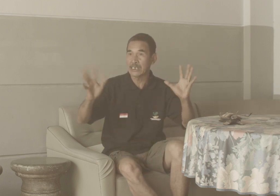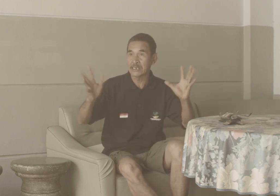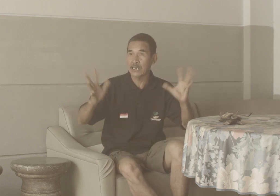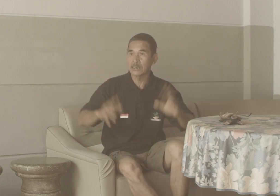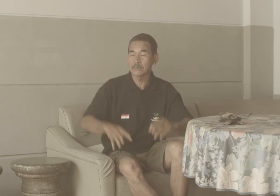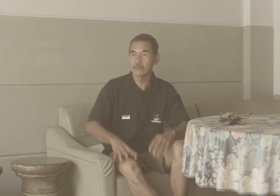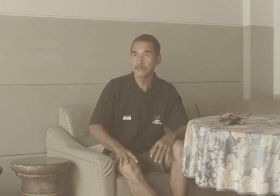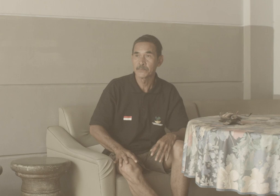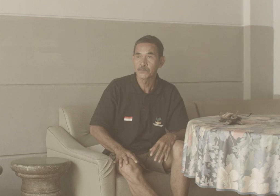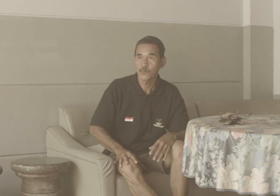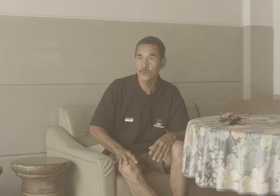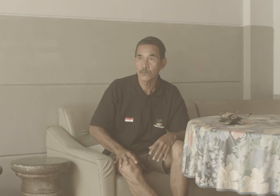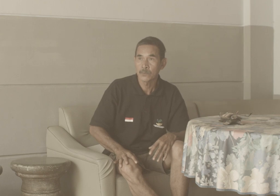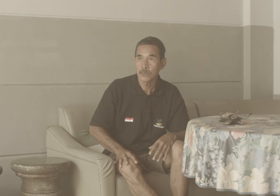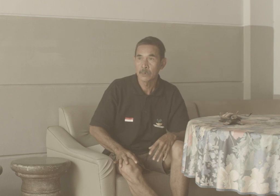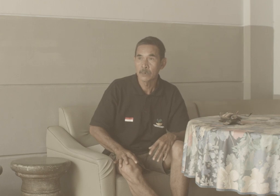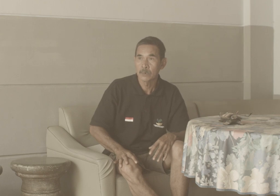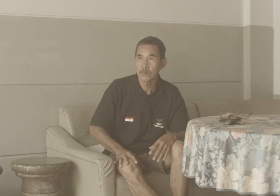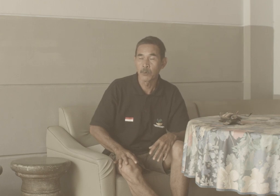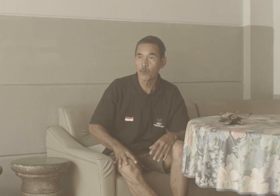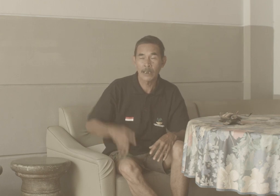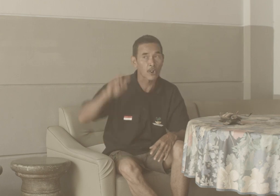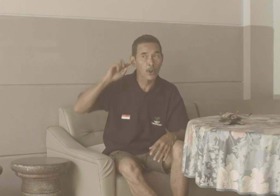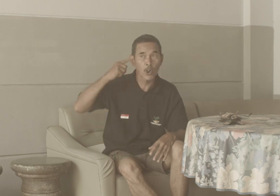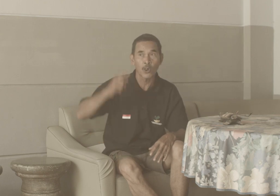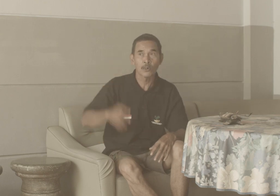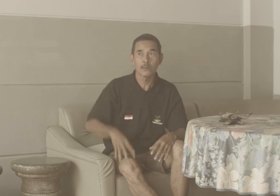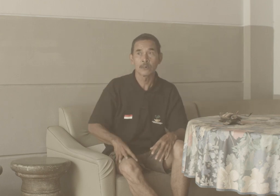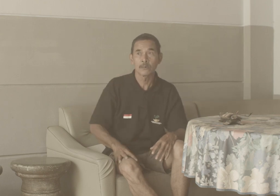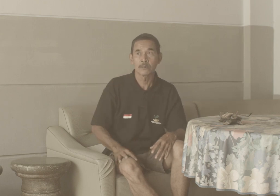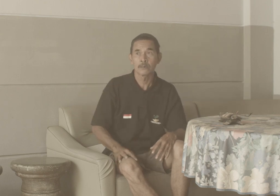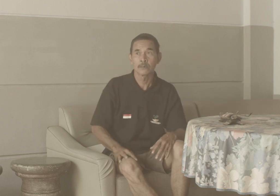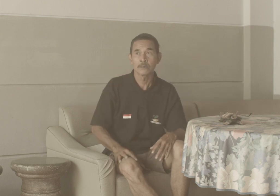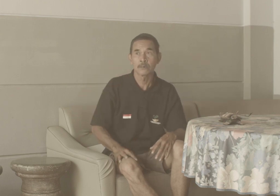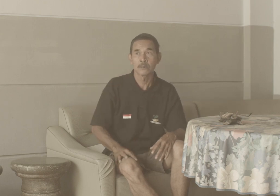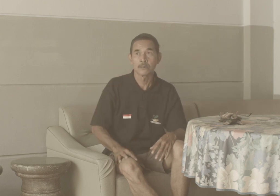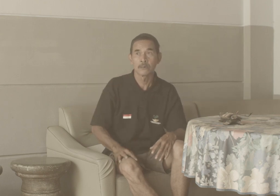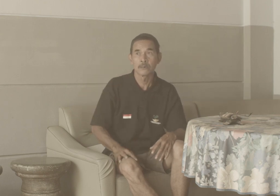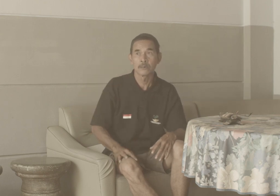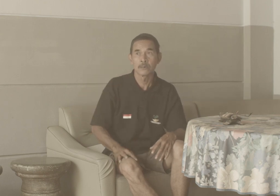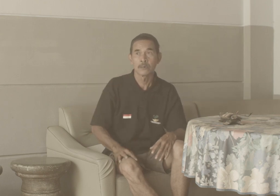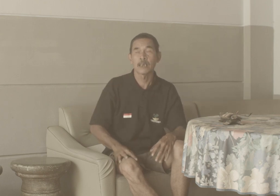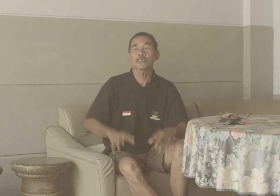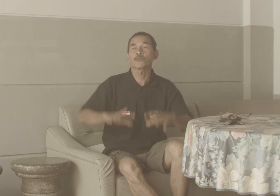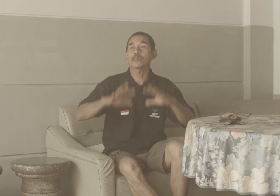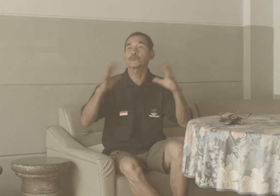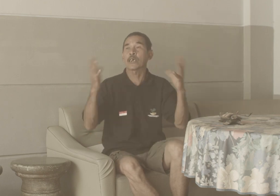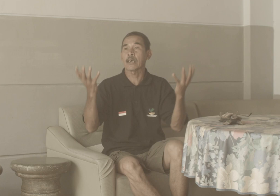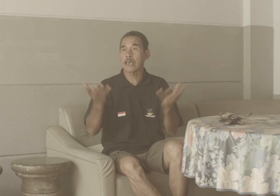ceritanya Belum ada Polok Nah suatu saat